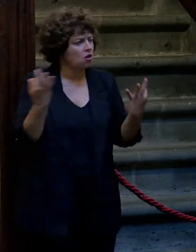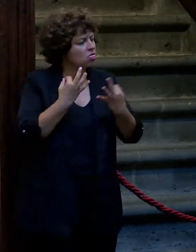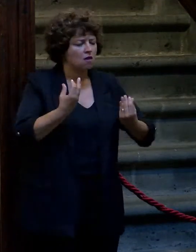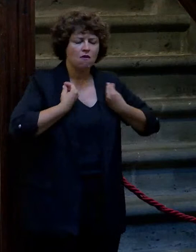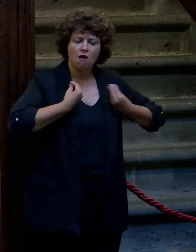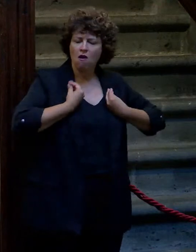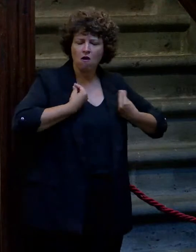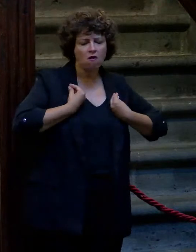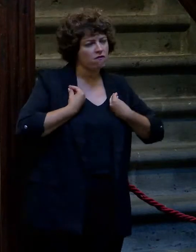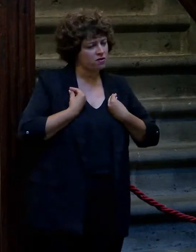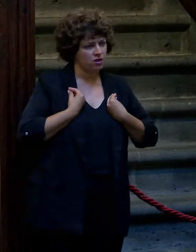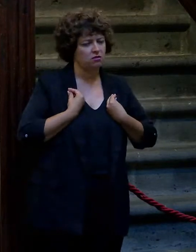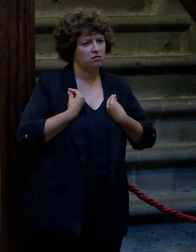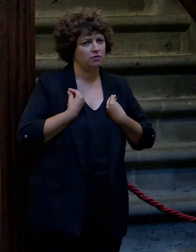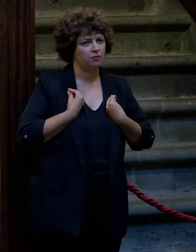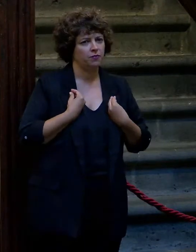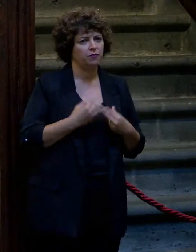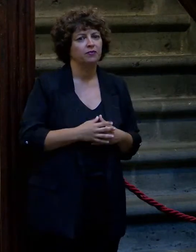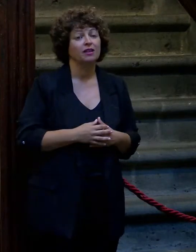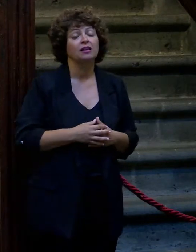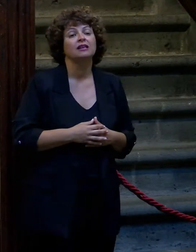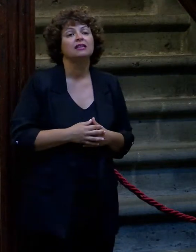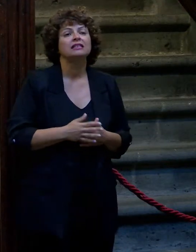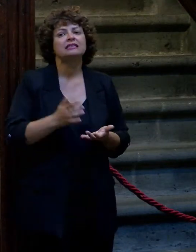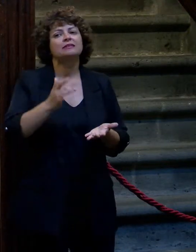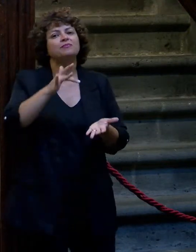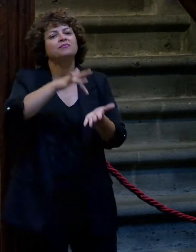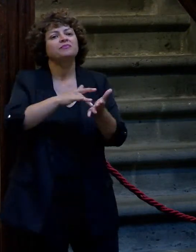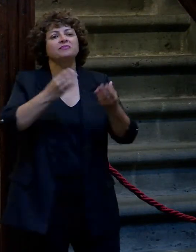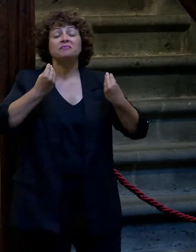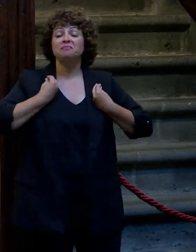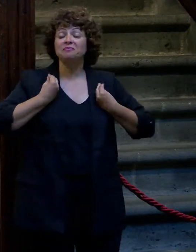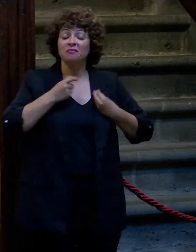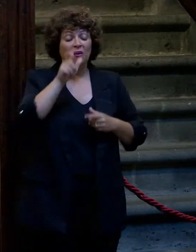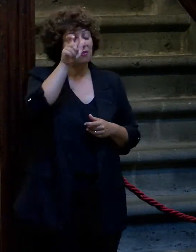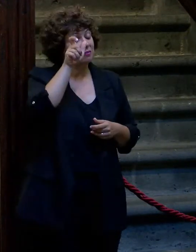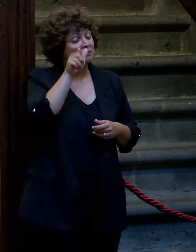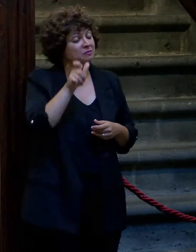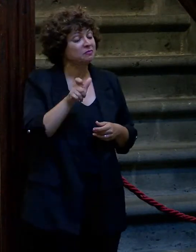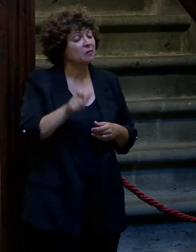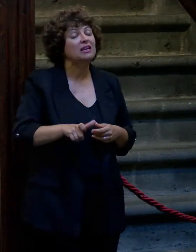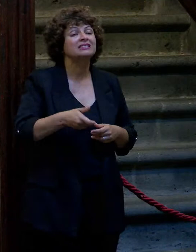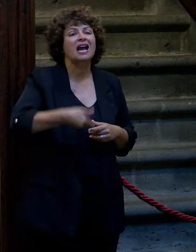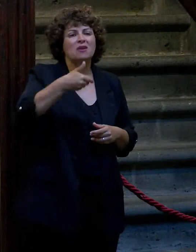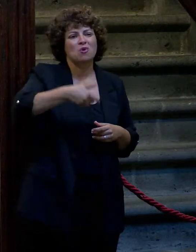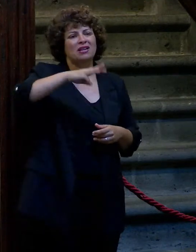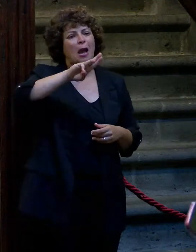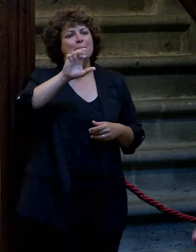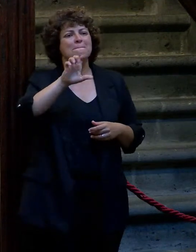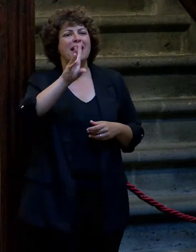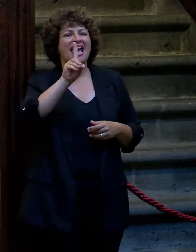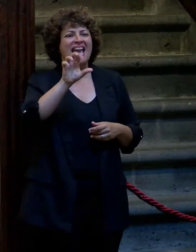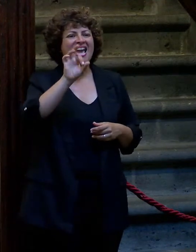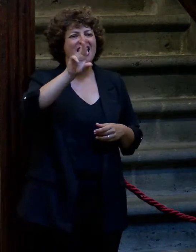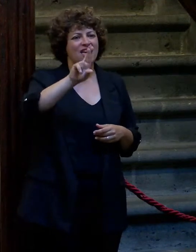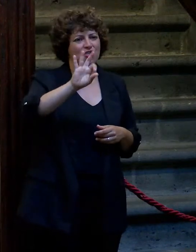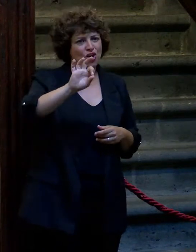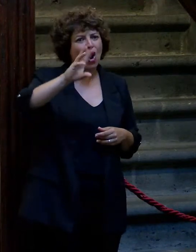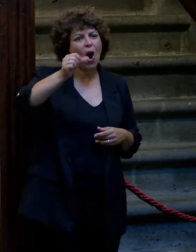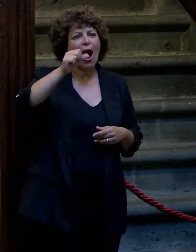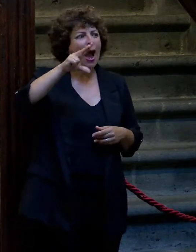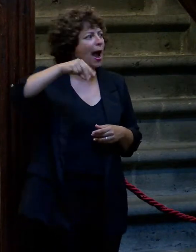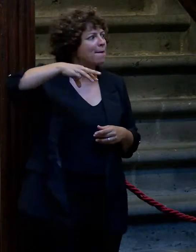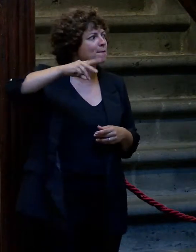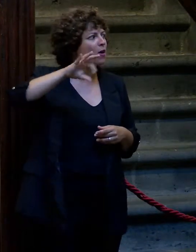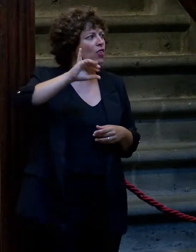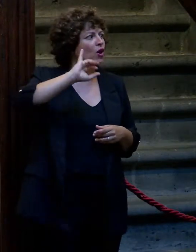Mientras esté aquí, voy a vivir. Y llega a tu vida alguien muy importante que es Pedro Almodóvar que quizás... Mi